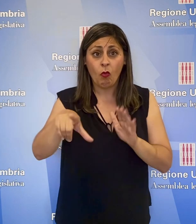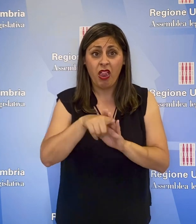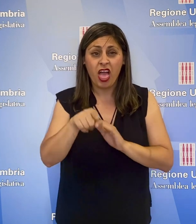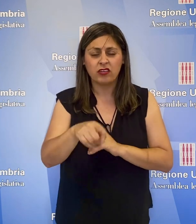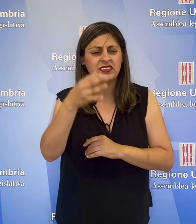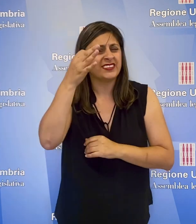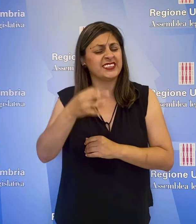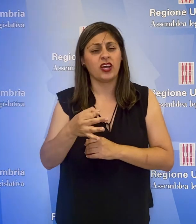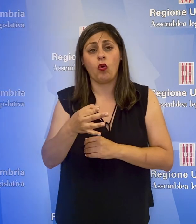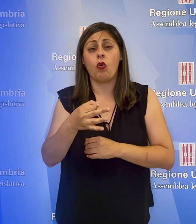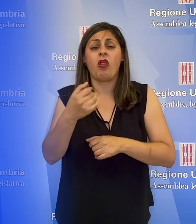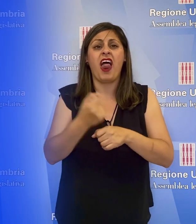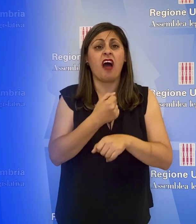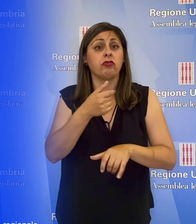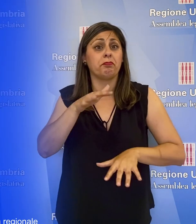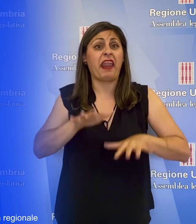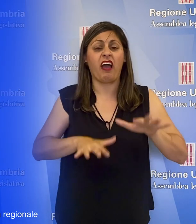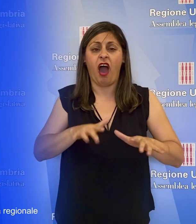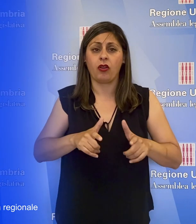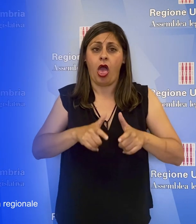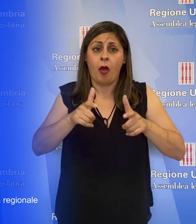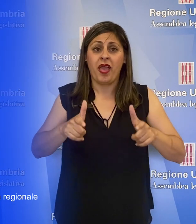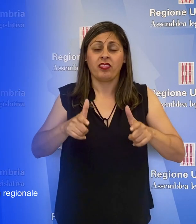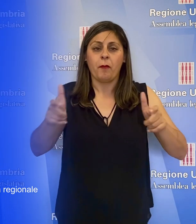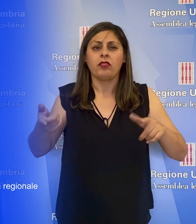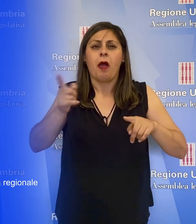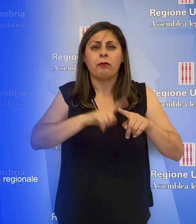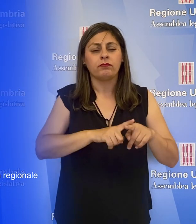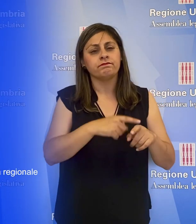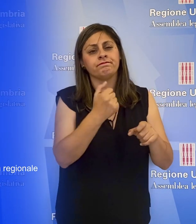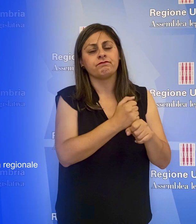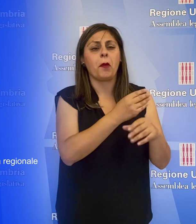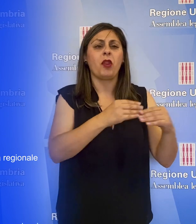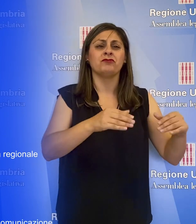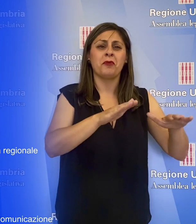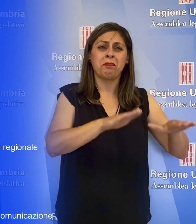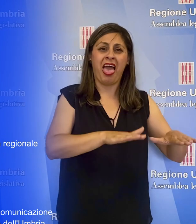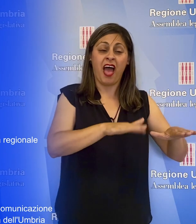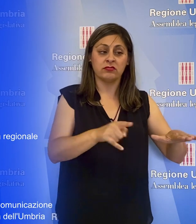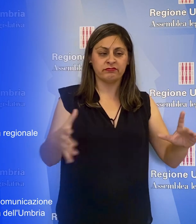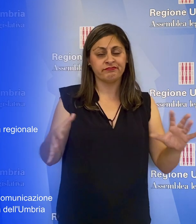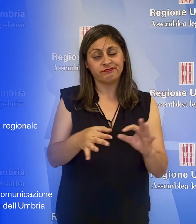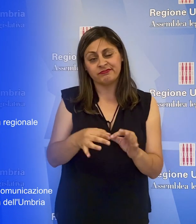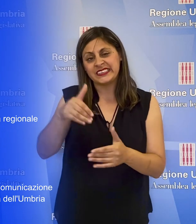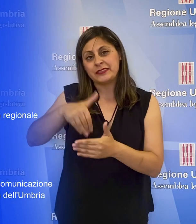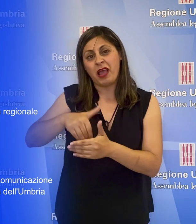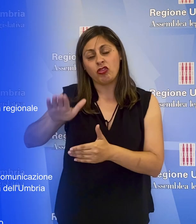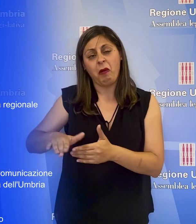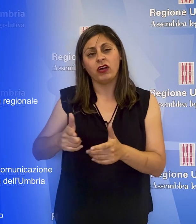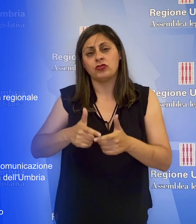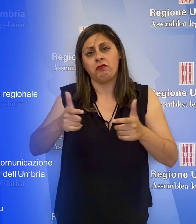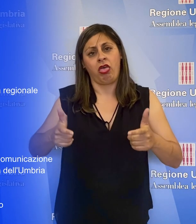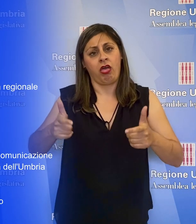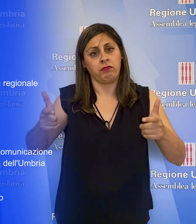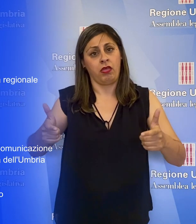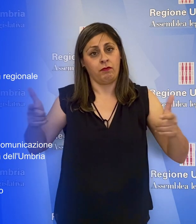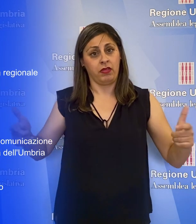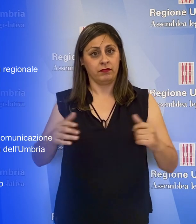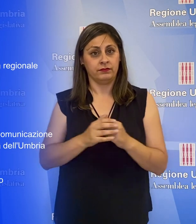rilevata, aumenterà la precarizzazione del lavoro e quelle sacche di bassa professionalità, a cui corrisponde anche una bassa retribuzione.